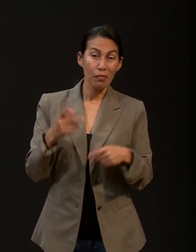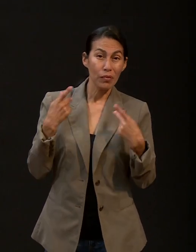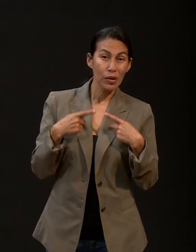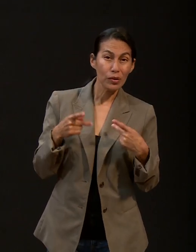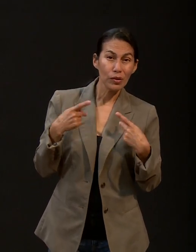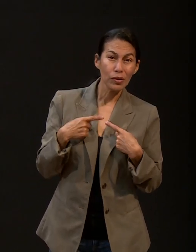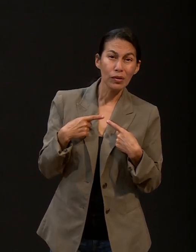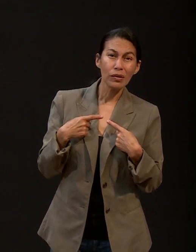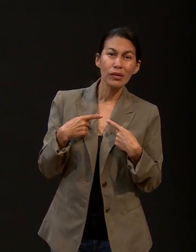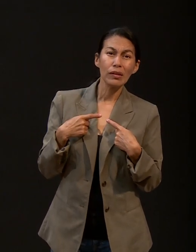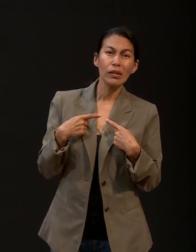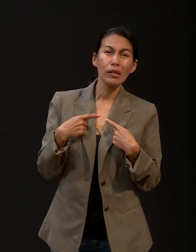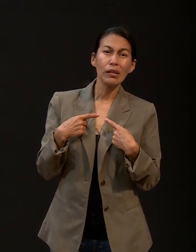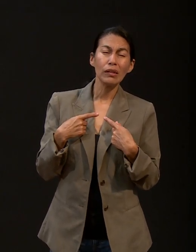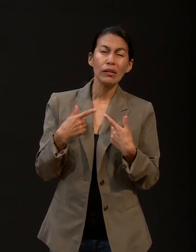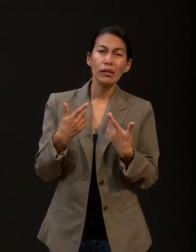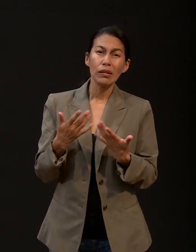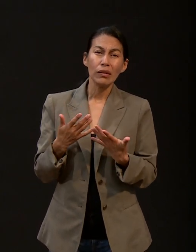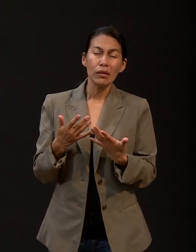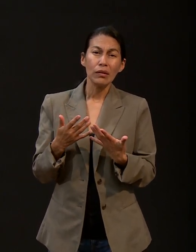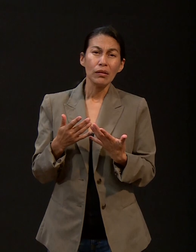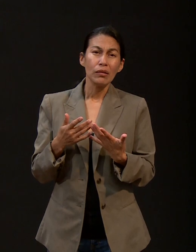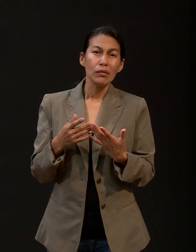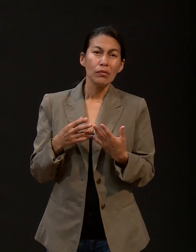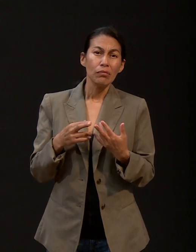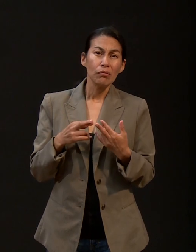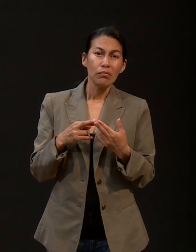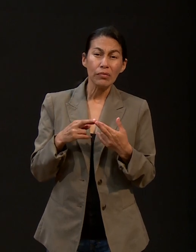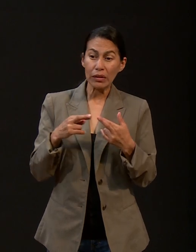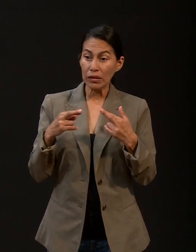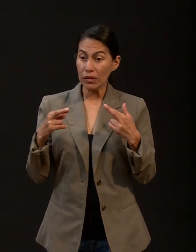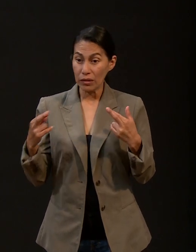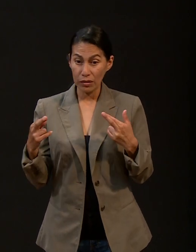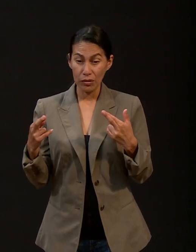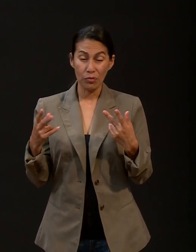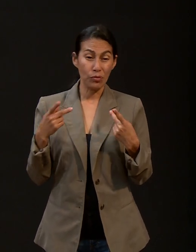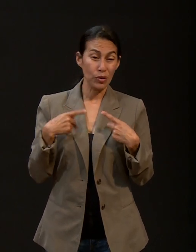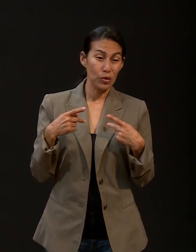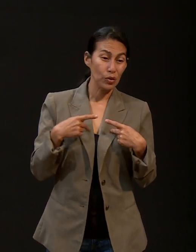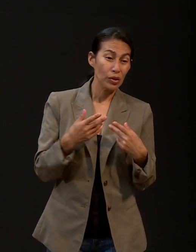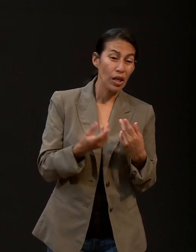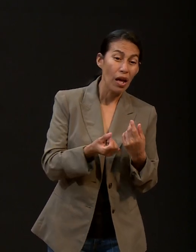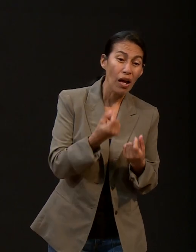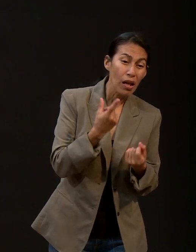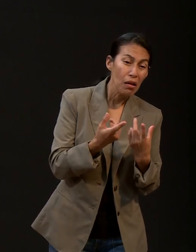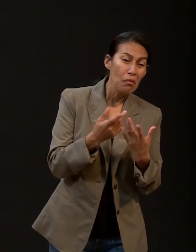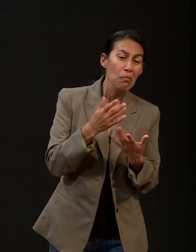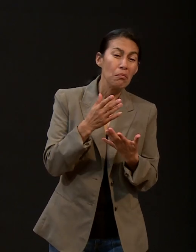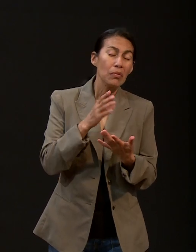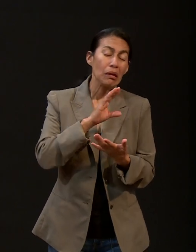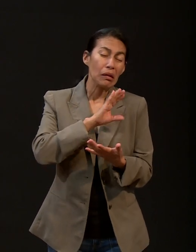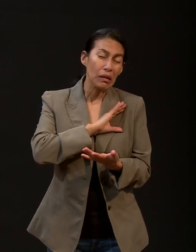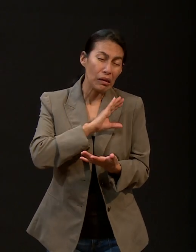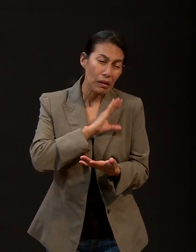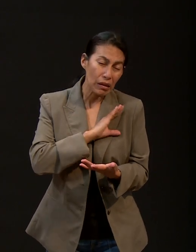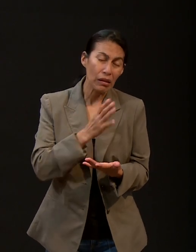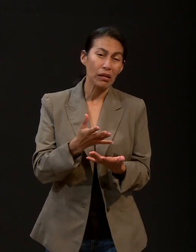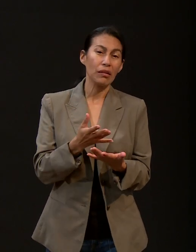mantienen una relación sentimental o de afecto y cuando uno ama a esa persona, quiere a esa persona,